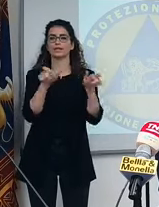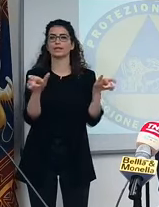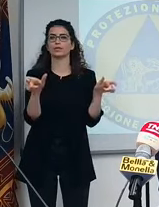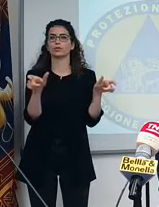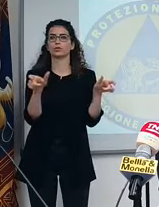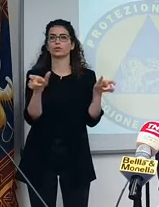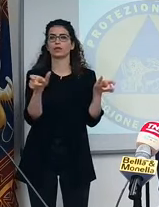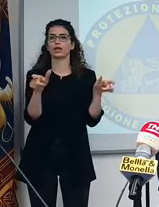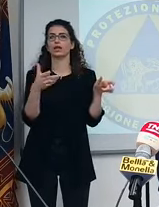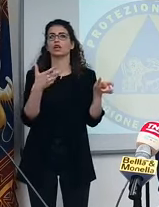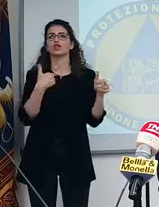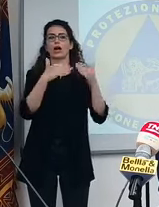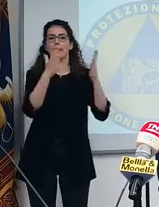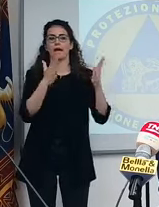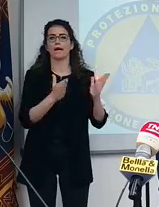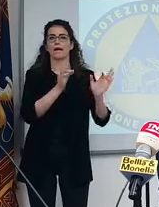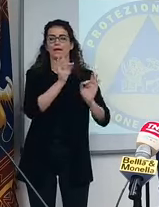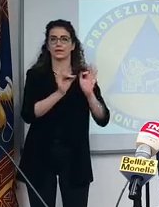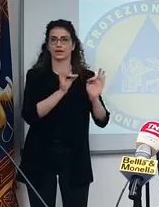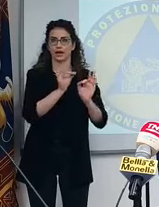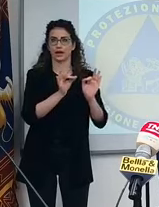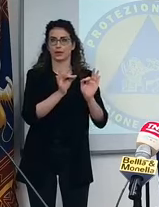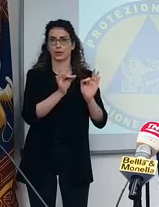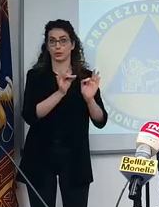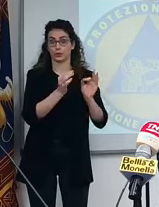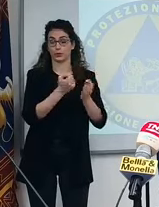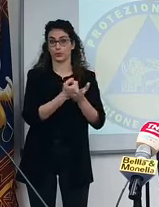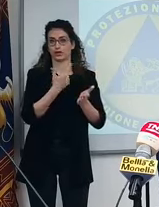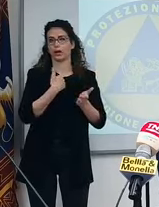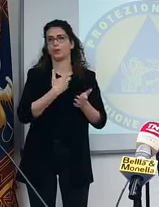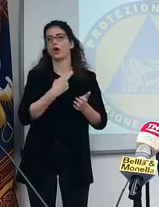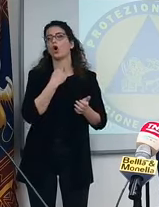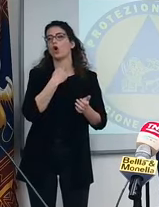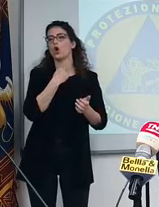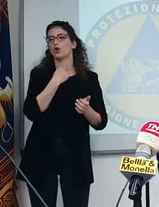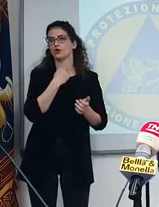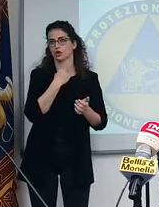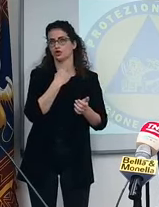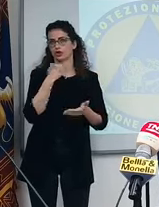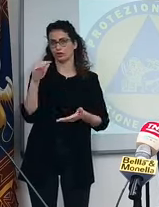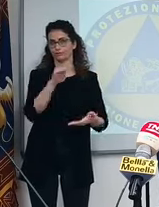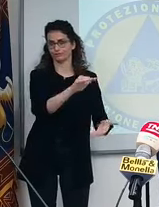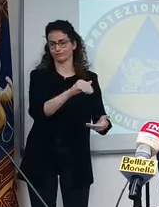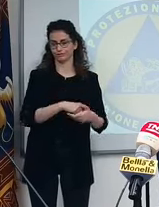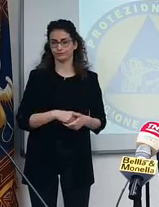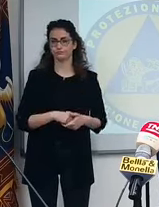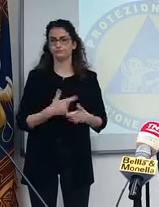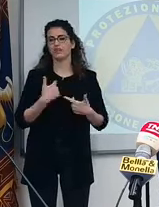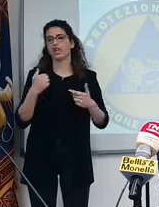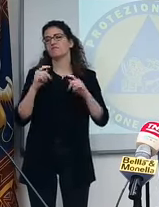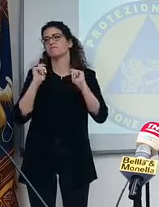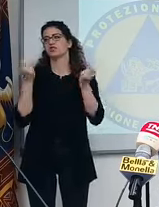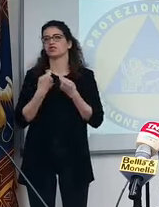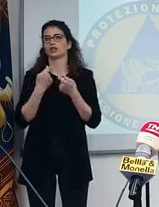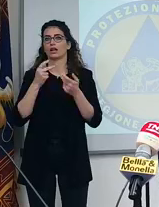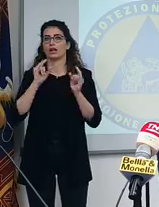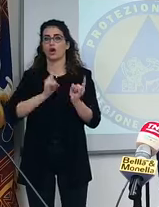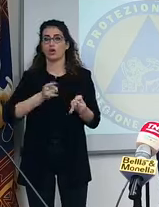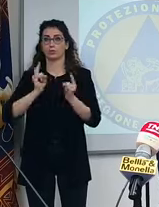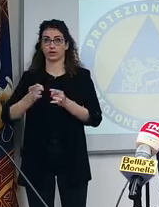magari hanno avuto terapie domiciliari più importanti come la bombola dell'ossigeno, ossigenoterapia e altro. Ma in generale in ospedale dei